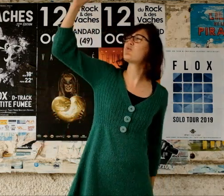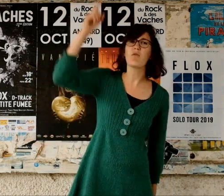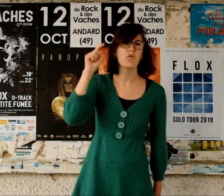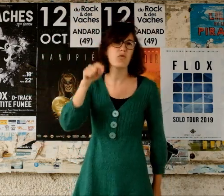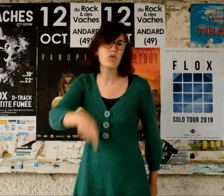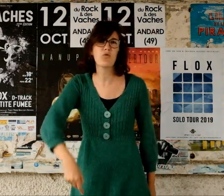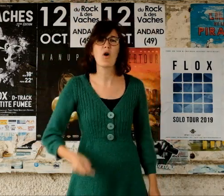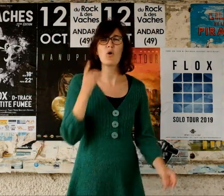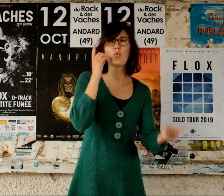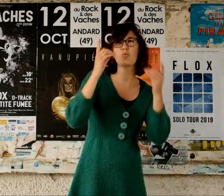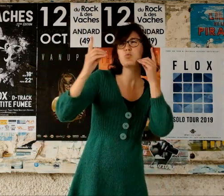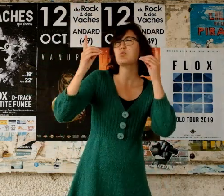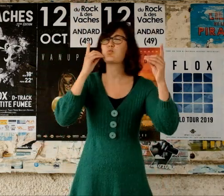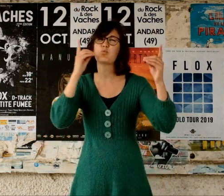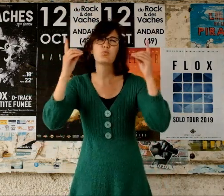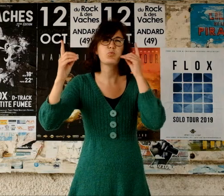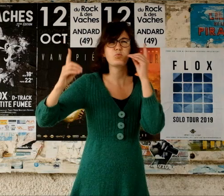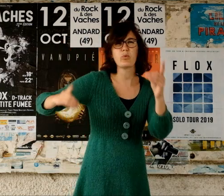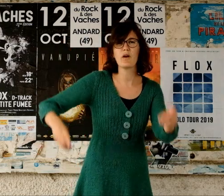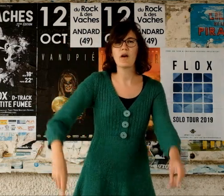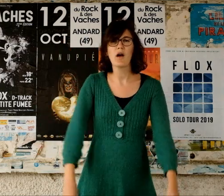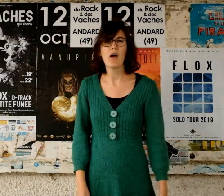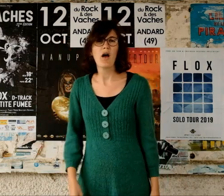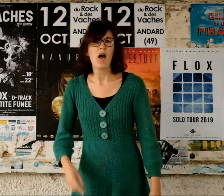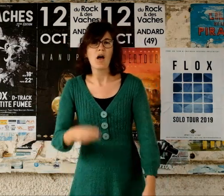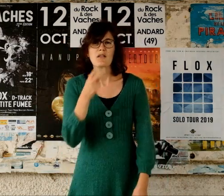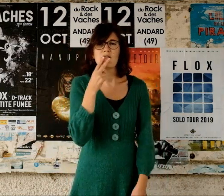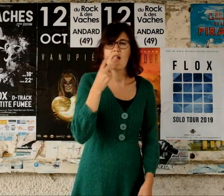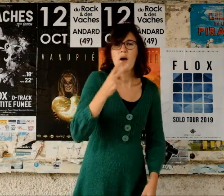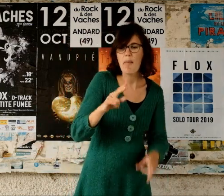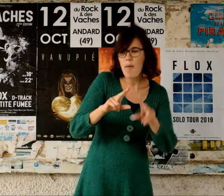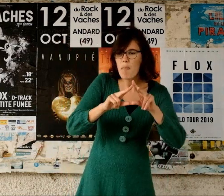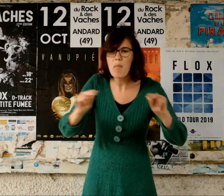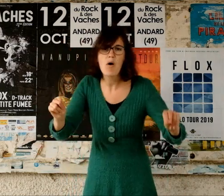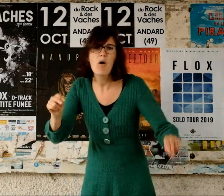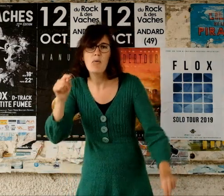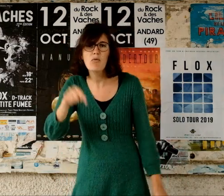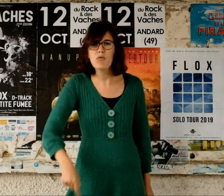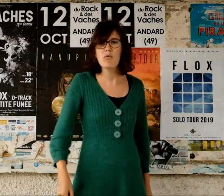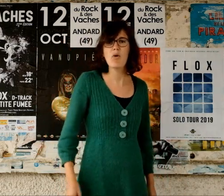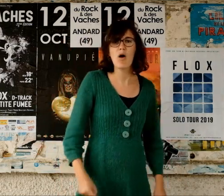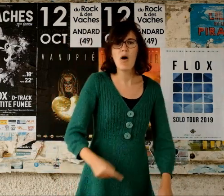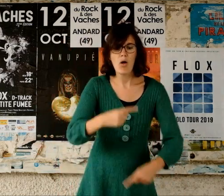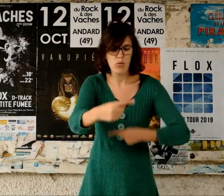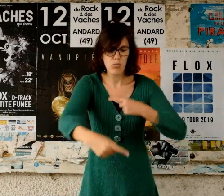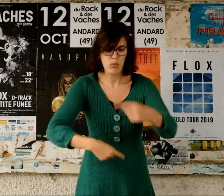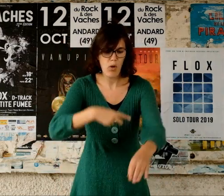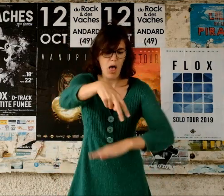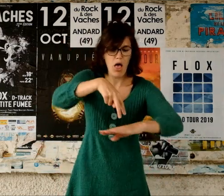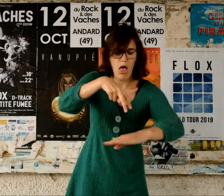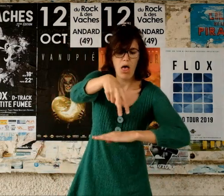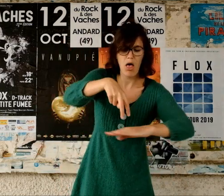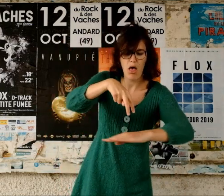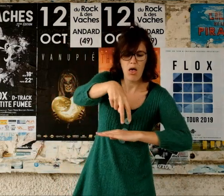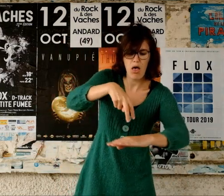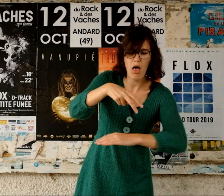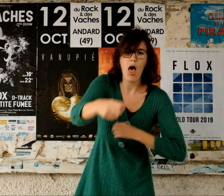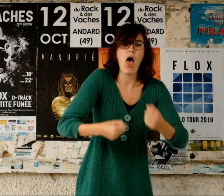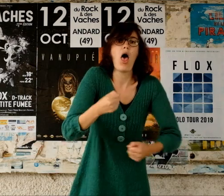du temps fait Faut des temps fait Faudrait de l'air Dans les tabacs La salle de sport Sur des machines Faut se souffler Faut s